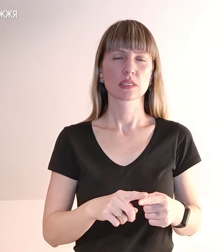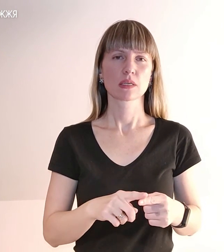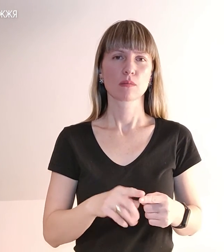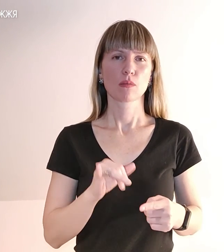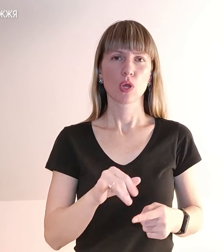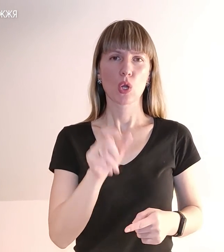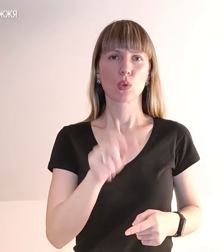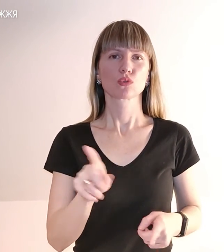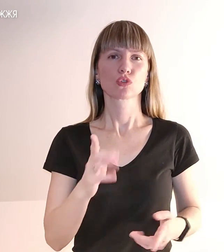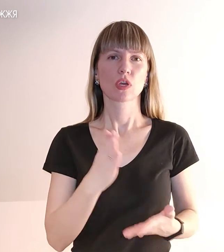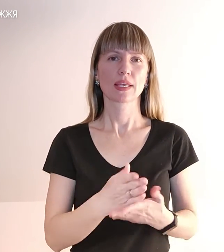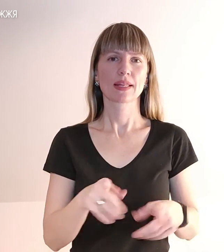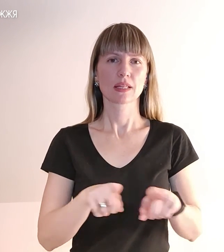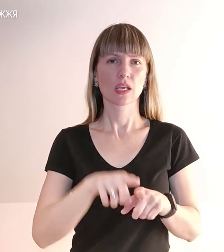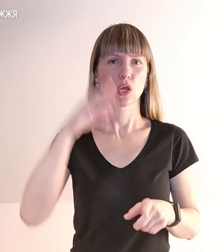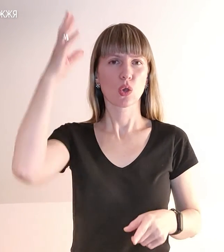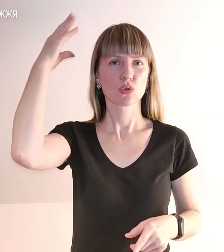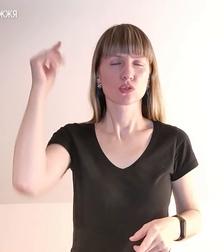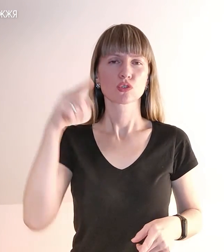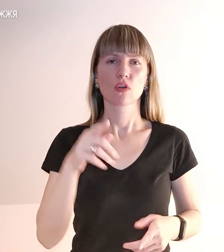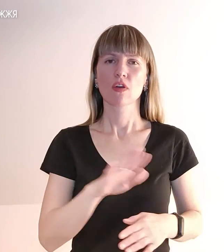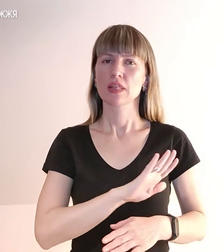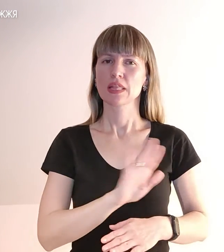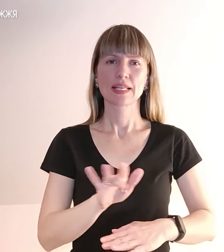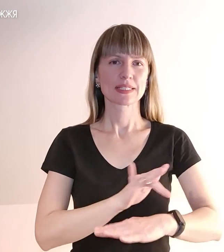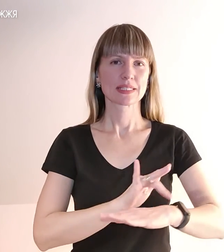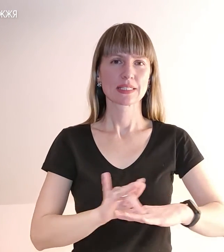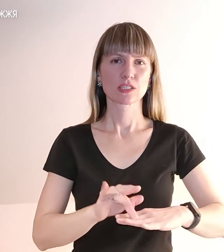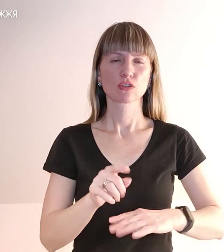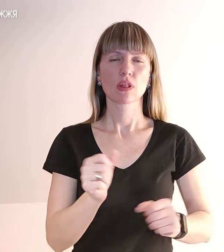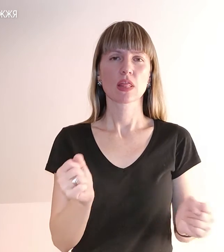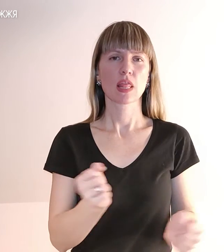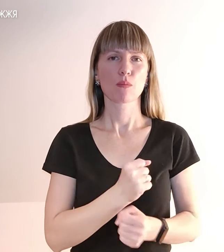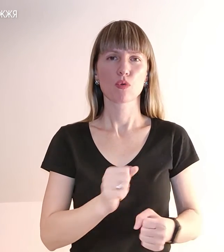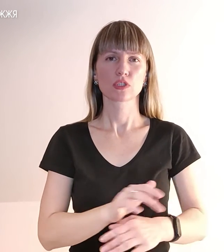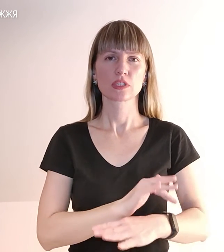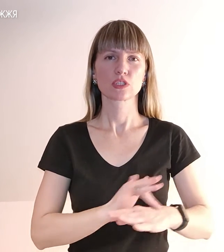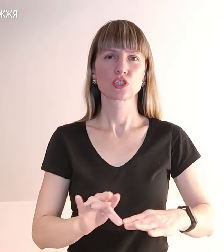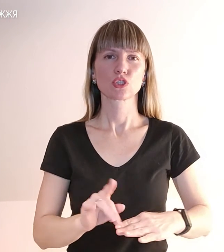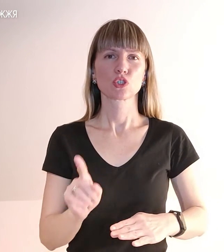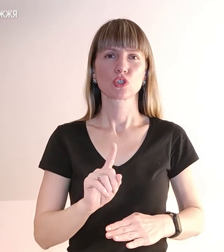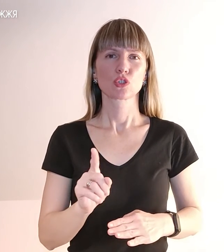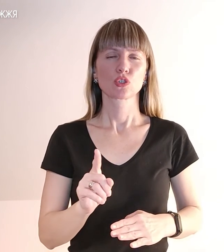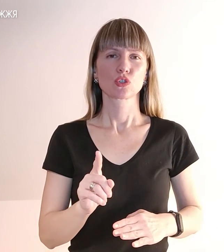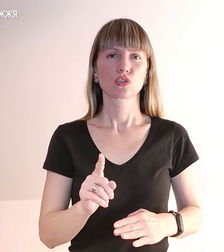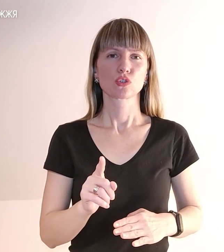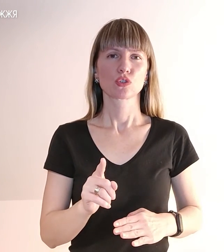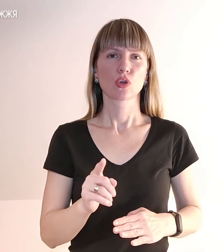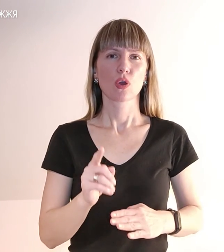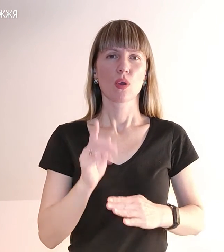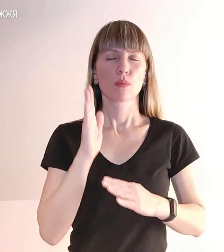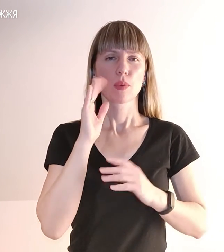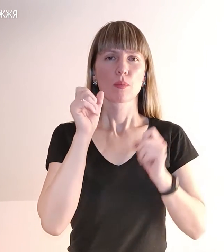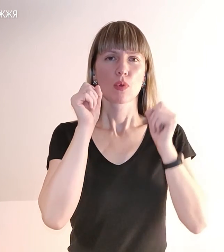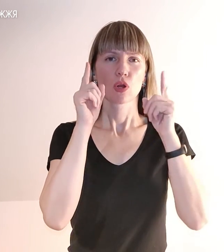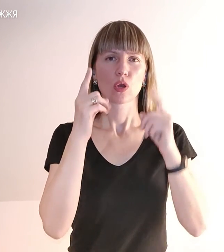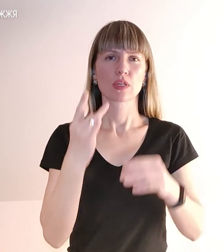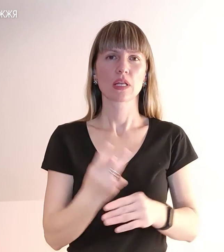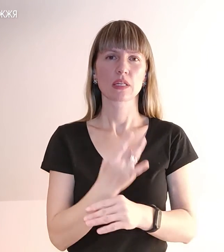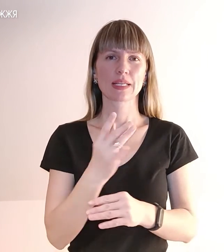козацтво, що його не знищено, що його не можна знищити, що навіть приспане воно, прокинеться одного разу і знисеться,